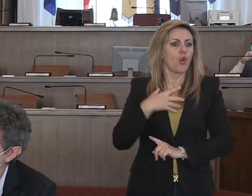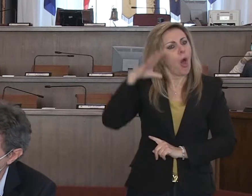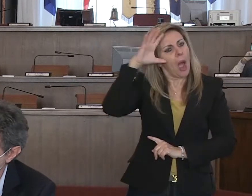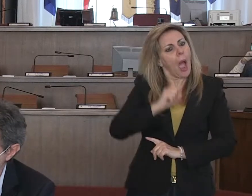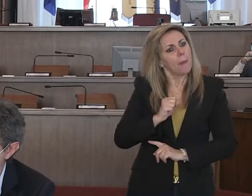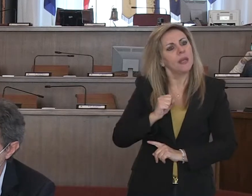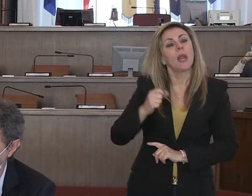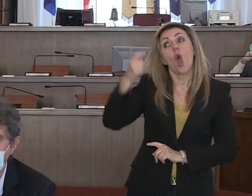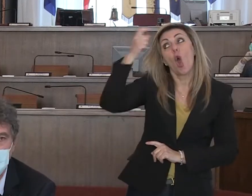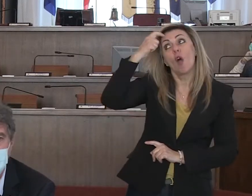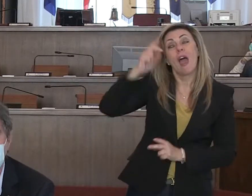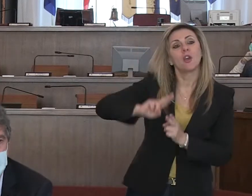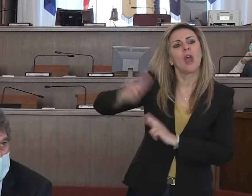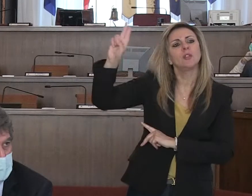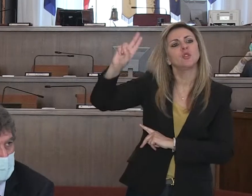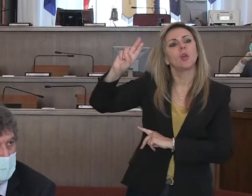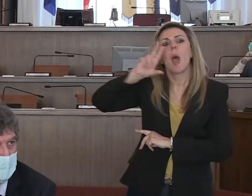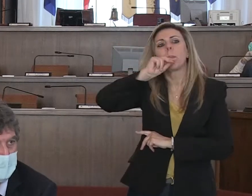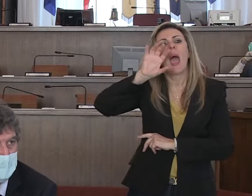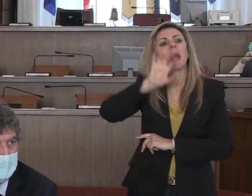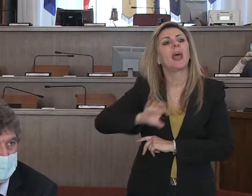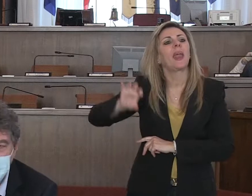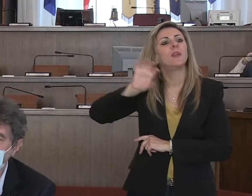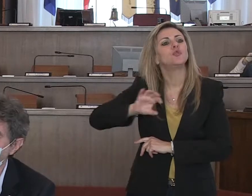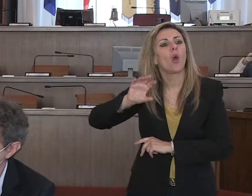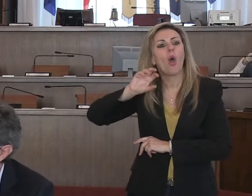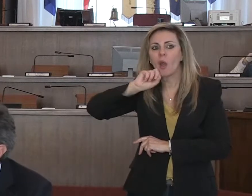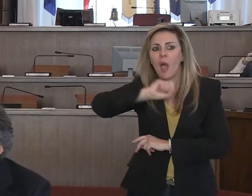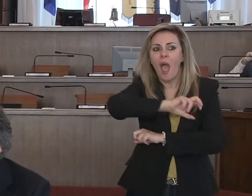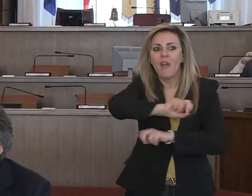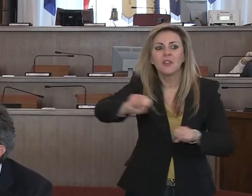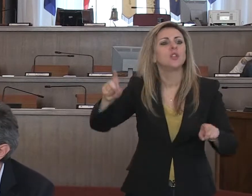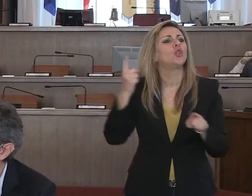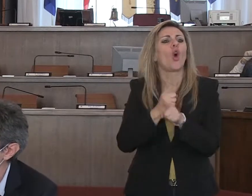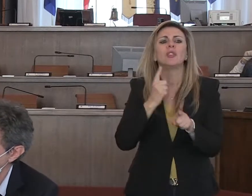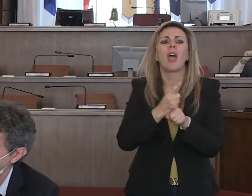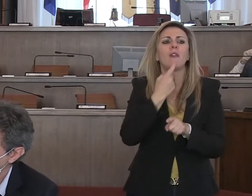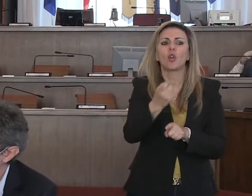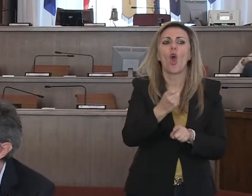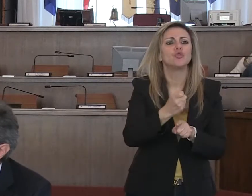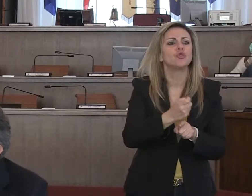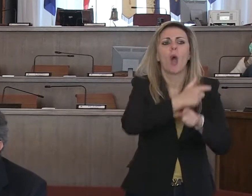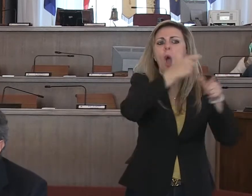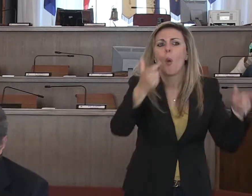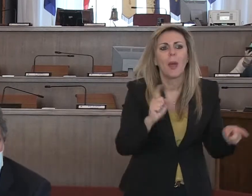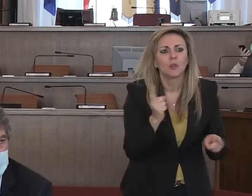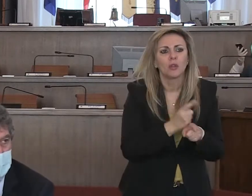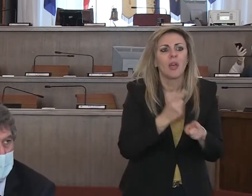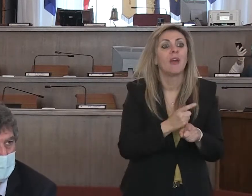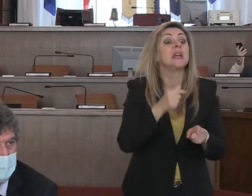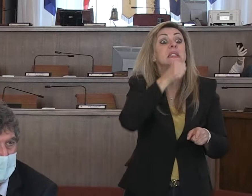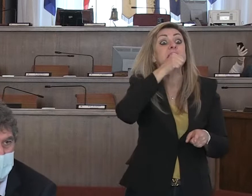le quali il Governo nazionale dice a tutte le regioni non costituite altre zone rosse, ci servono evidenze